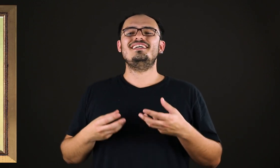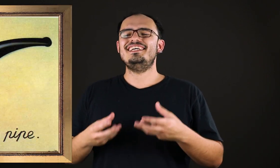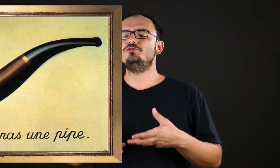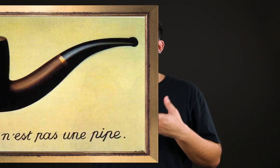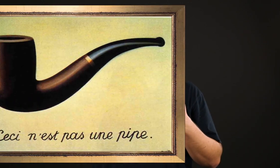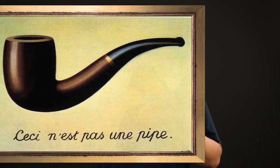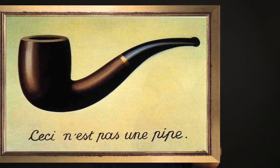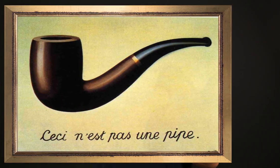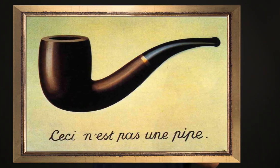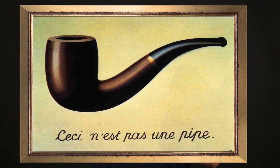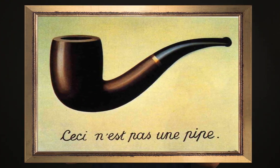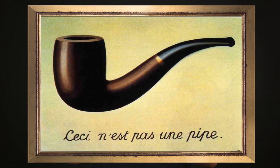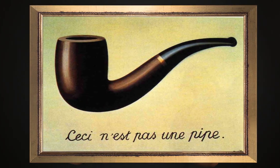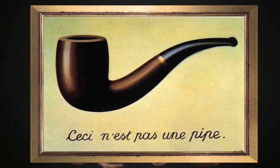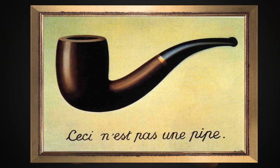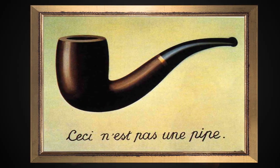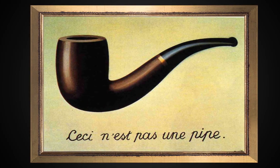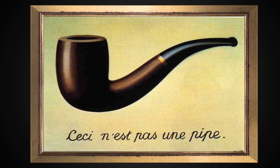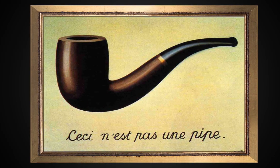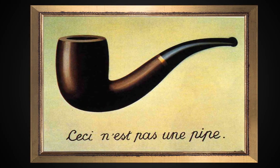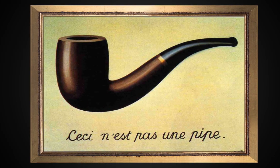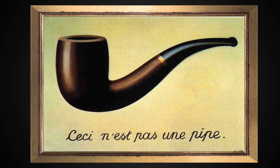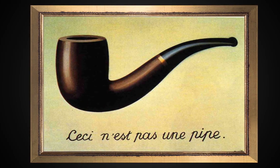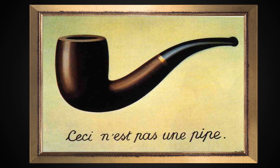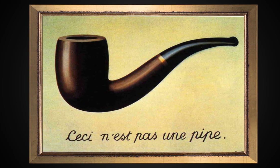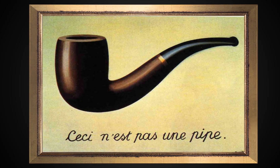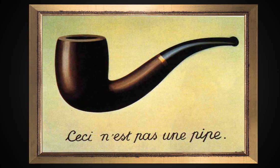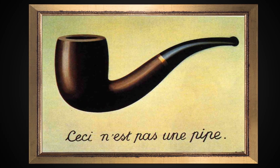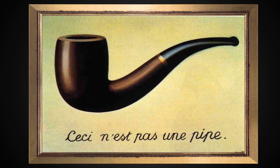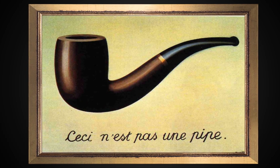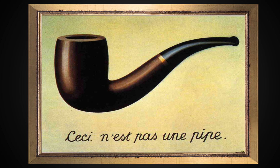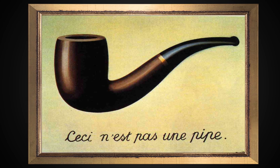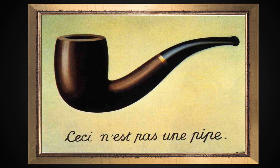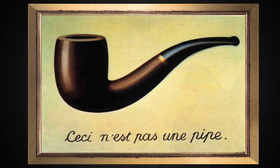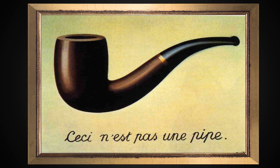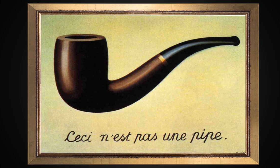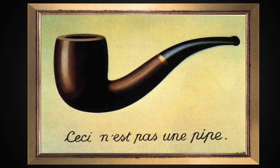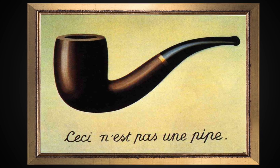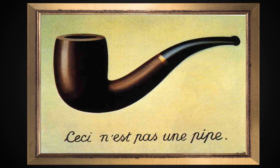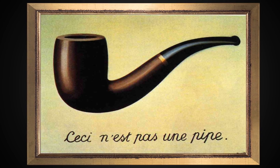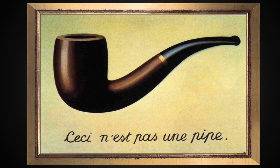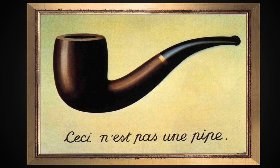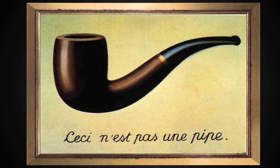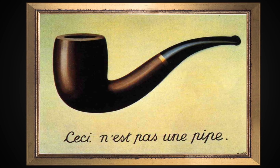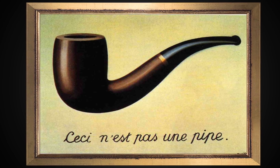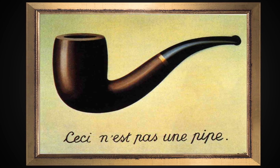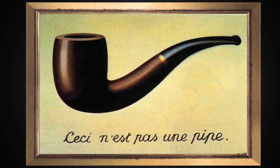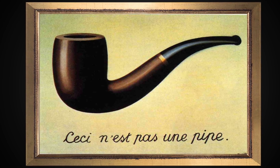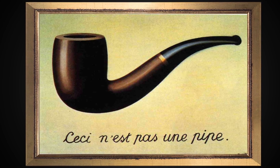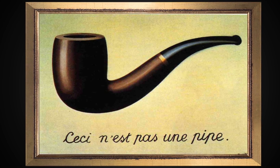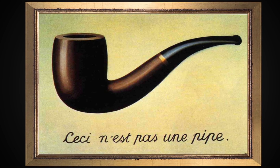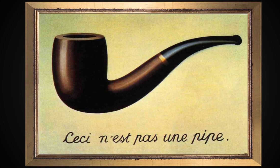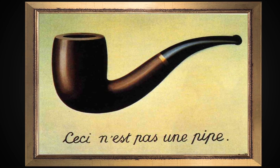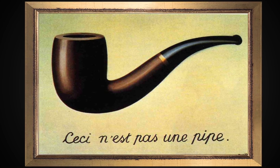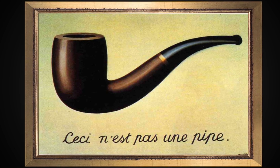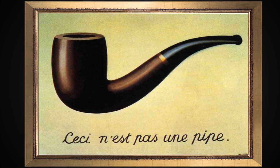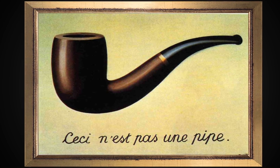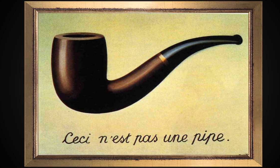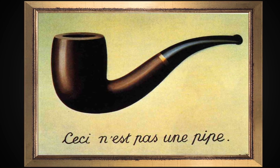Isto não é um cachimbo. C'est ce n'est pas un pip. Isto não é um cachimbo. Isto não é um cachimbo. É uma pintura de um cachimbo. A gente,